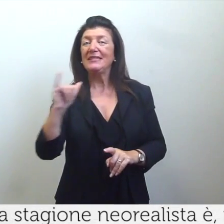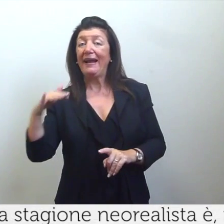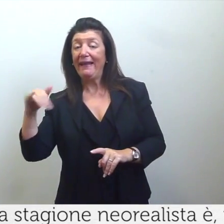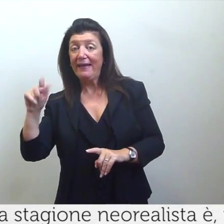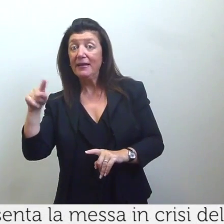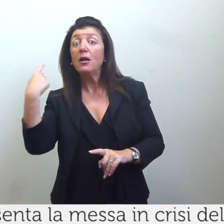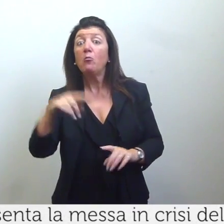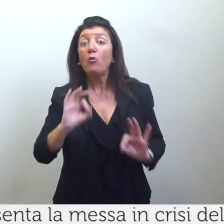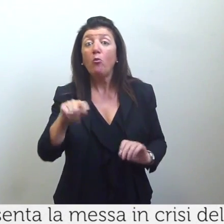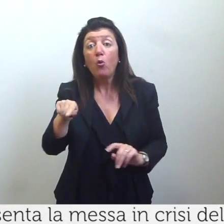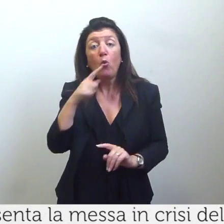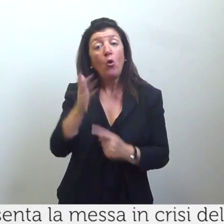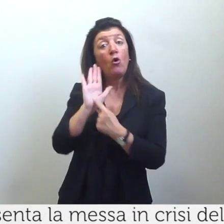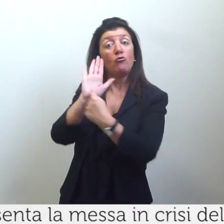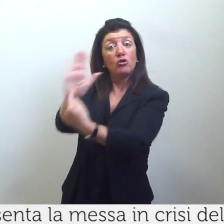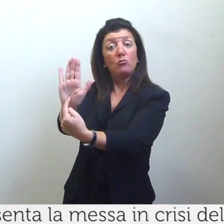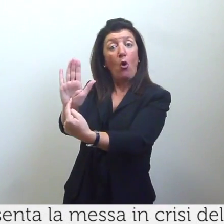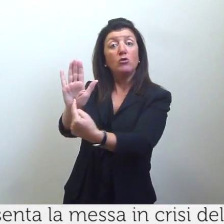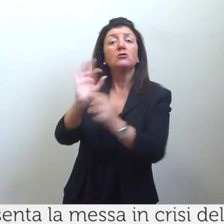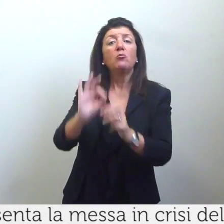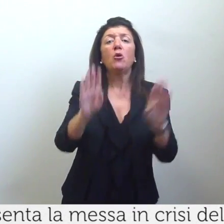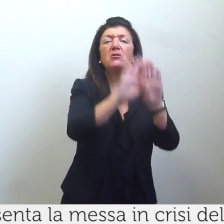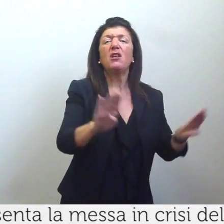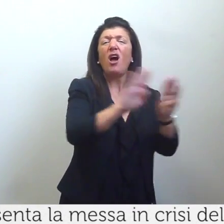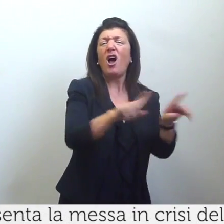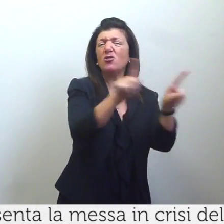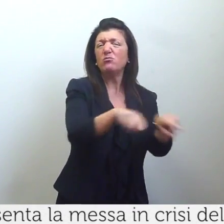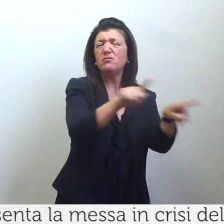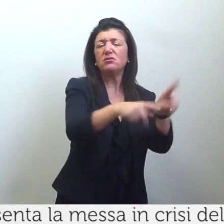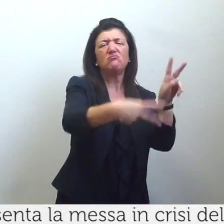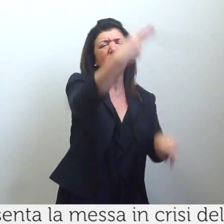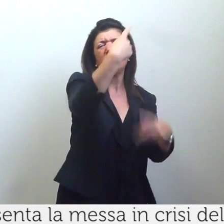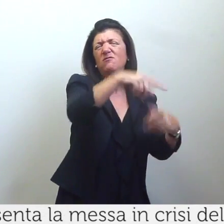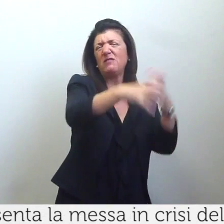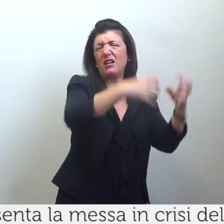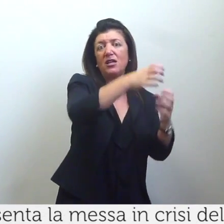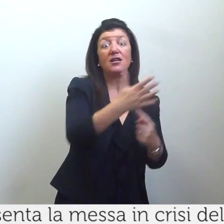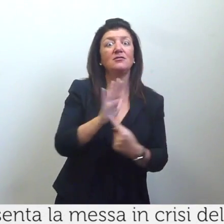messa in crisi del realismo tradizionale e la nascita di un nuovo cinema